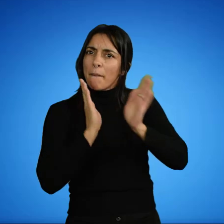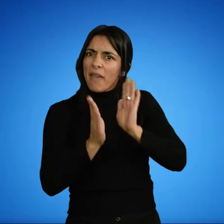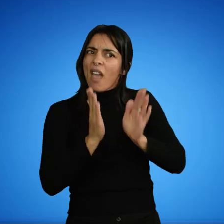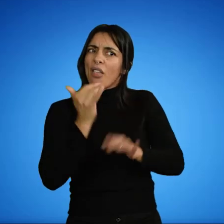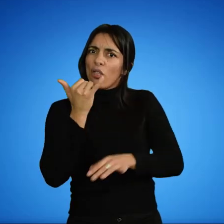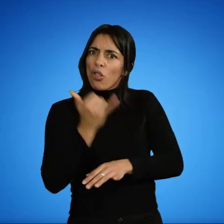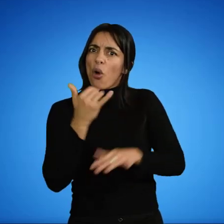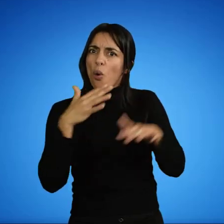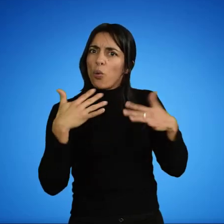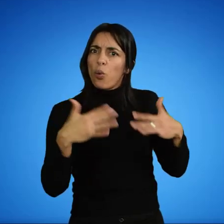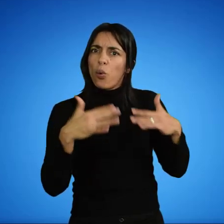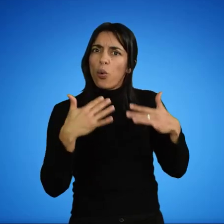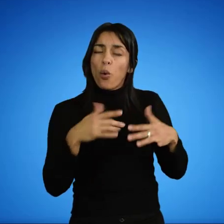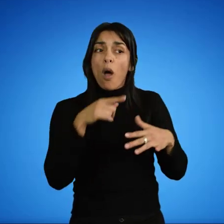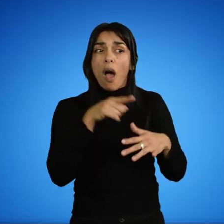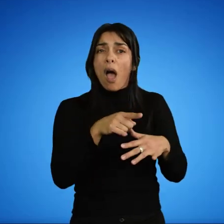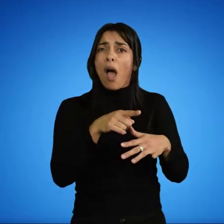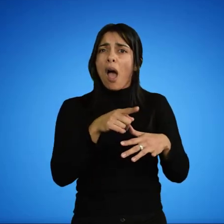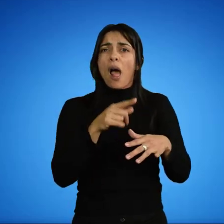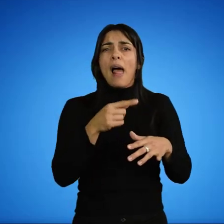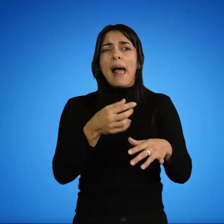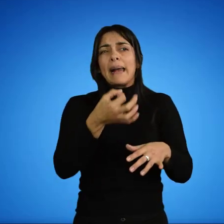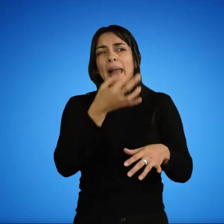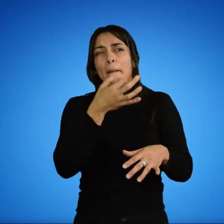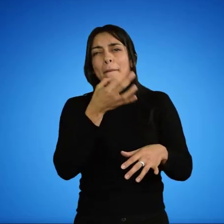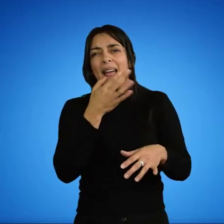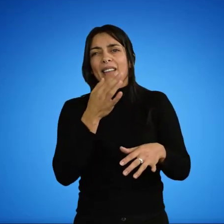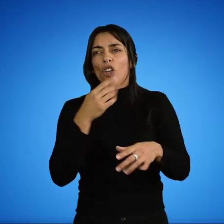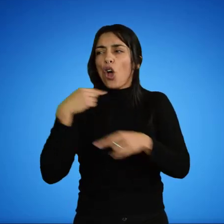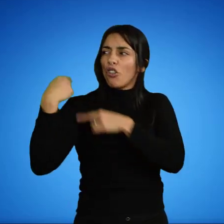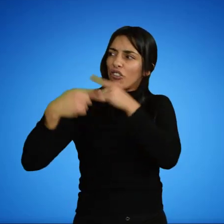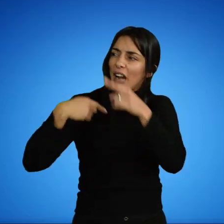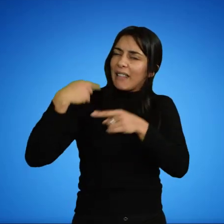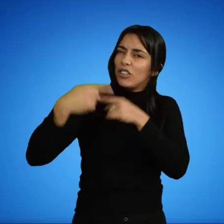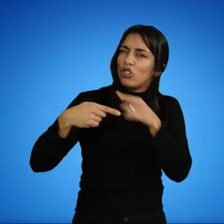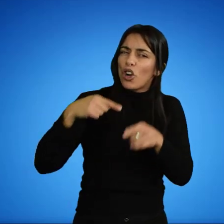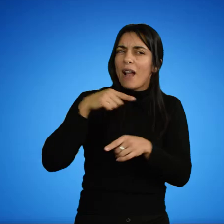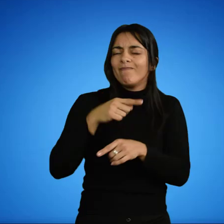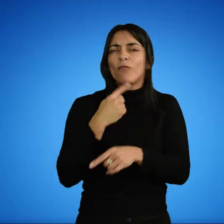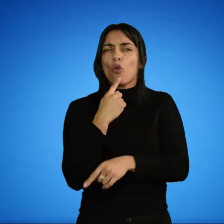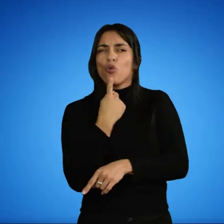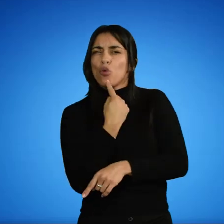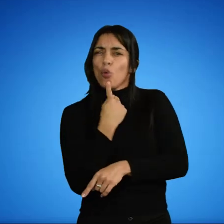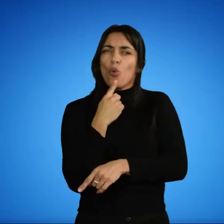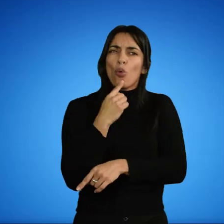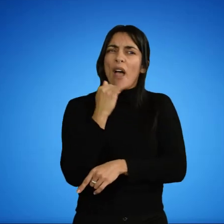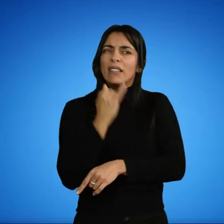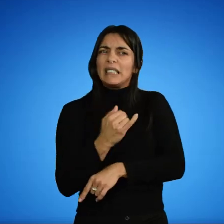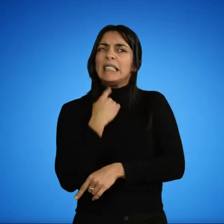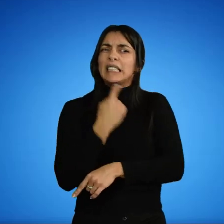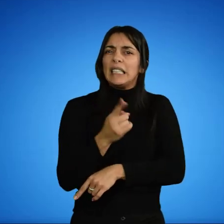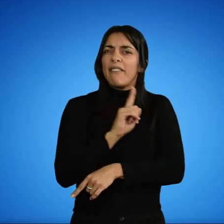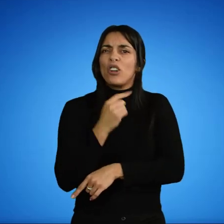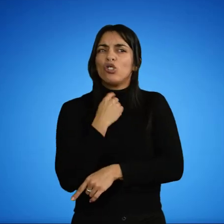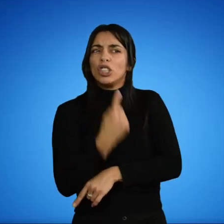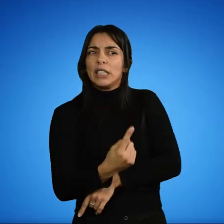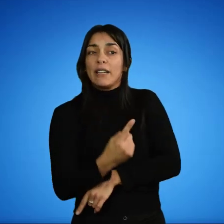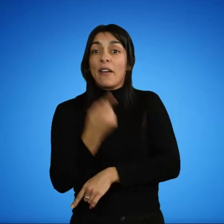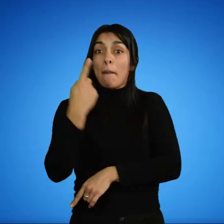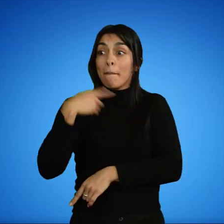Y aunque la eficacia de los remedios tradicionales sea a veces dudosa, la química moderna está probando las propiedades de